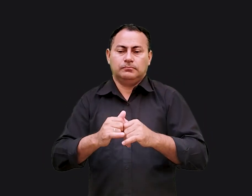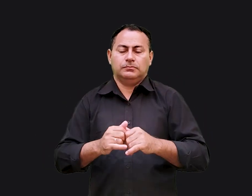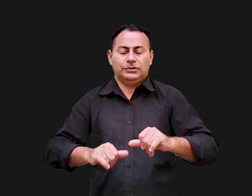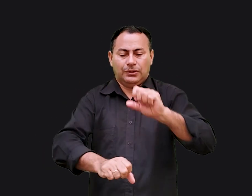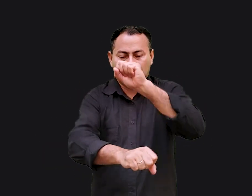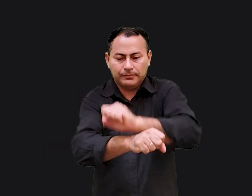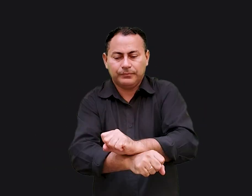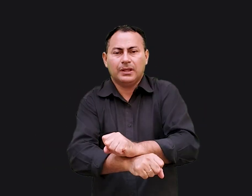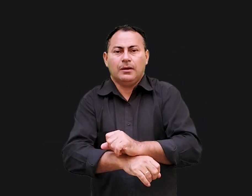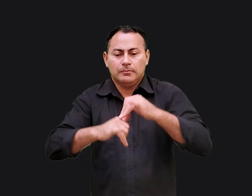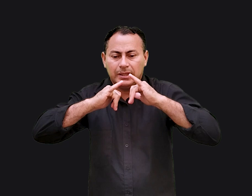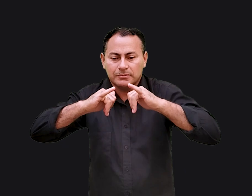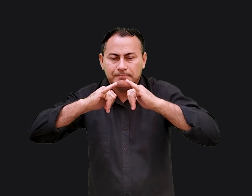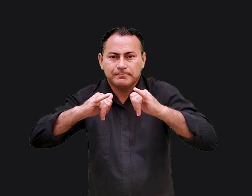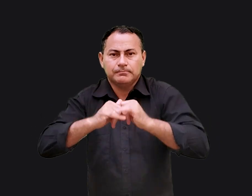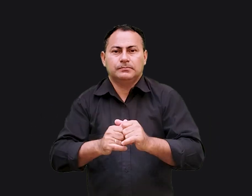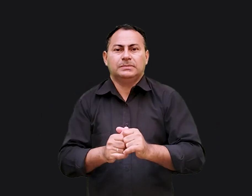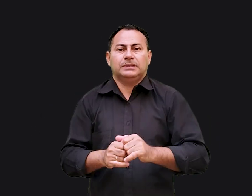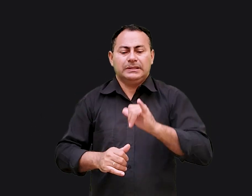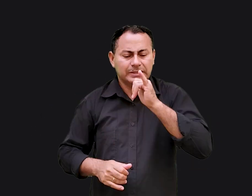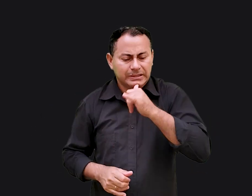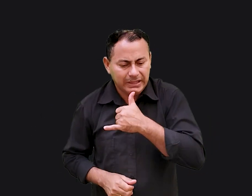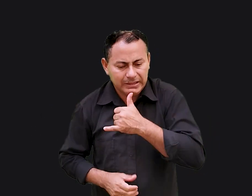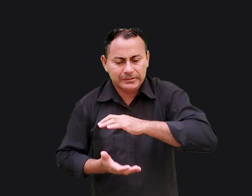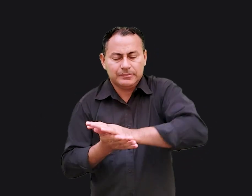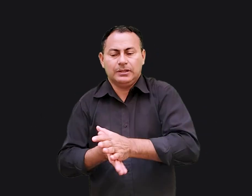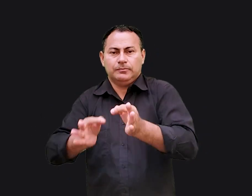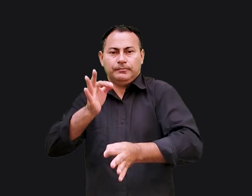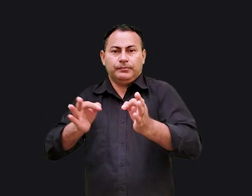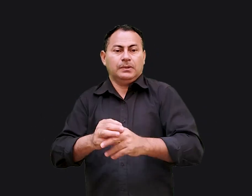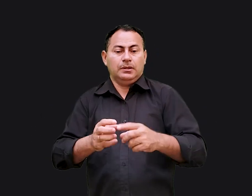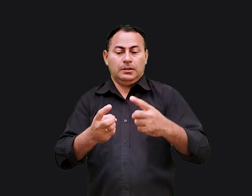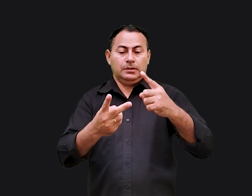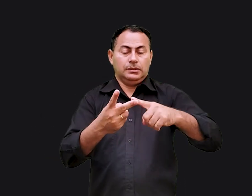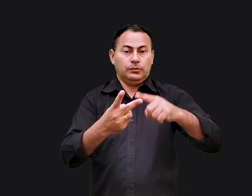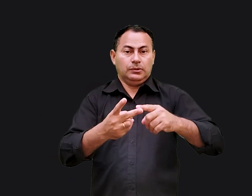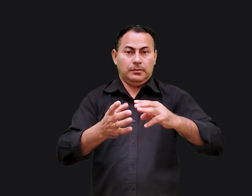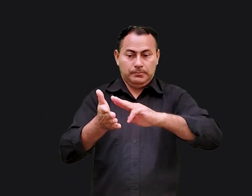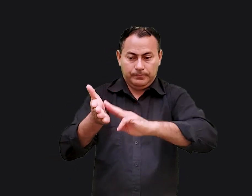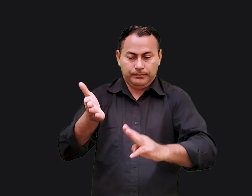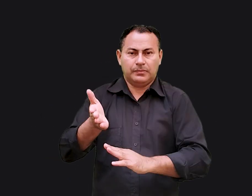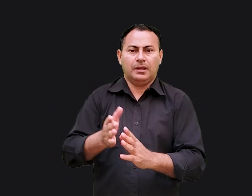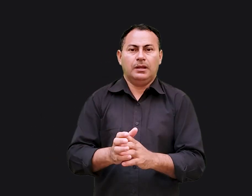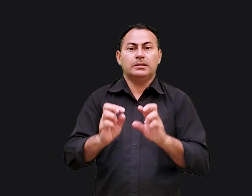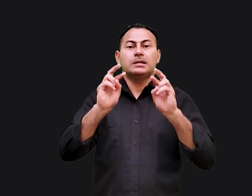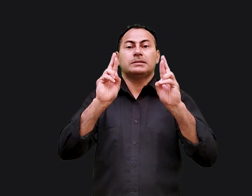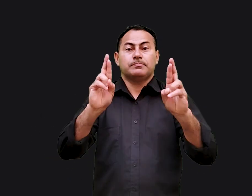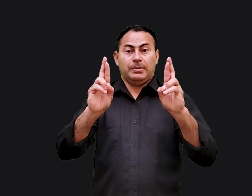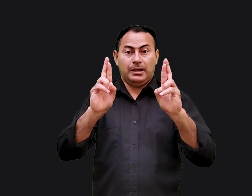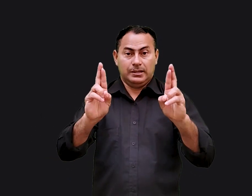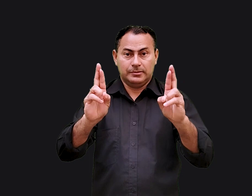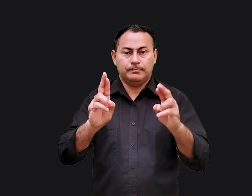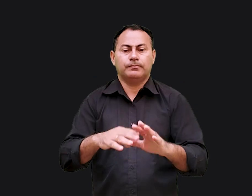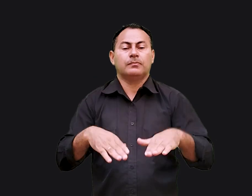era a sua mensagem de destruição, tristeza e julgamento. Mas o outro lado da mensagem de Jeremias era de esperança.